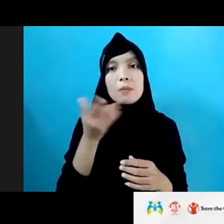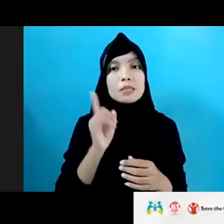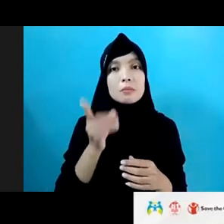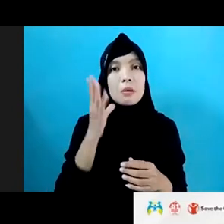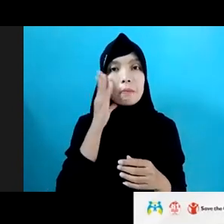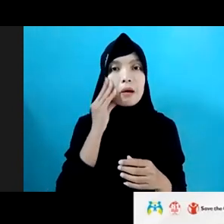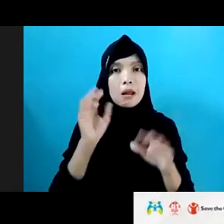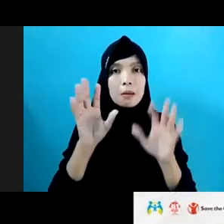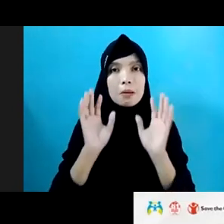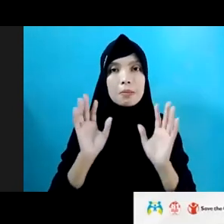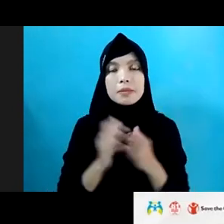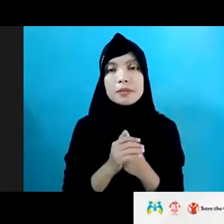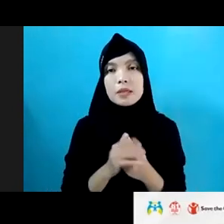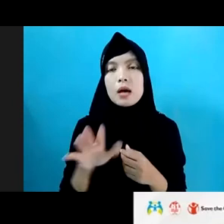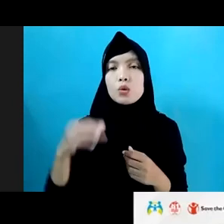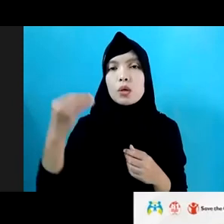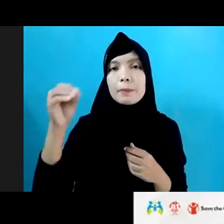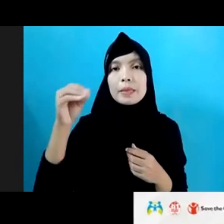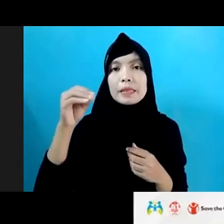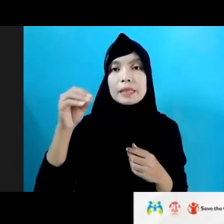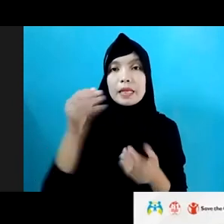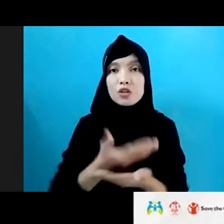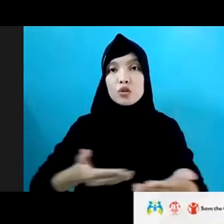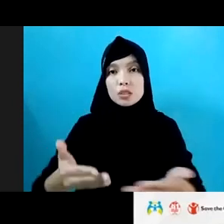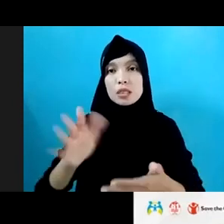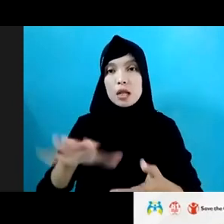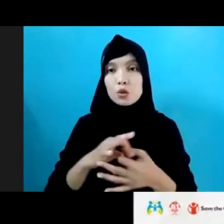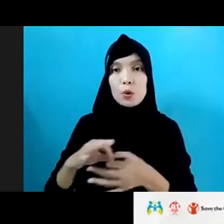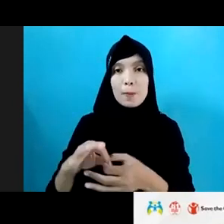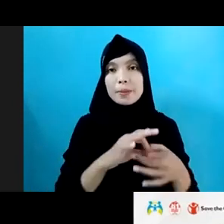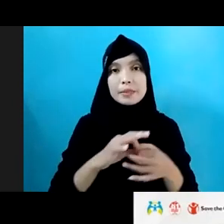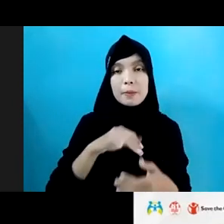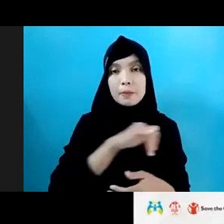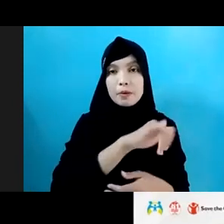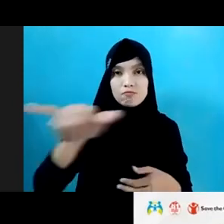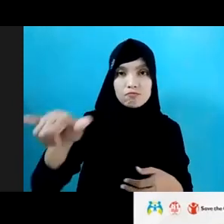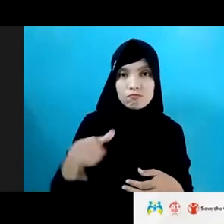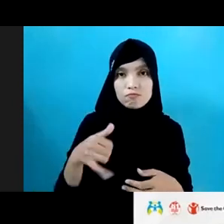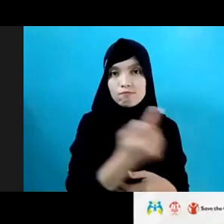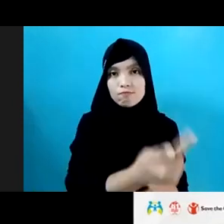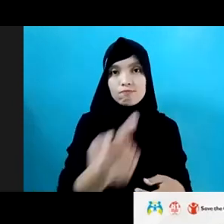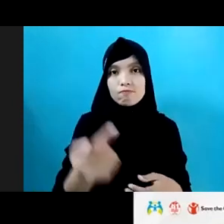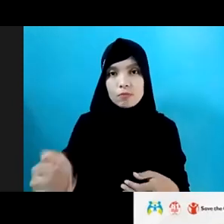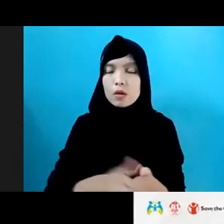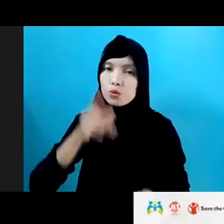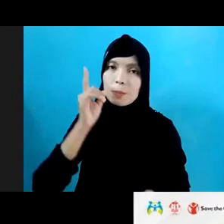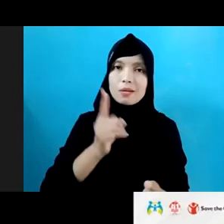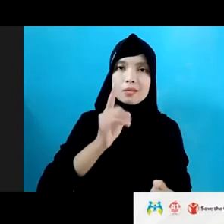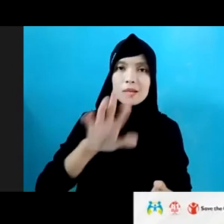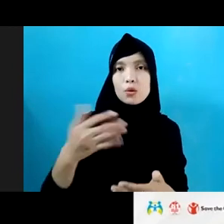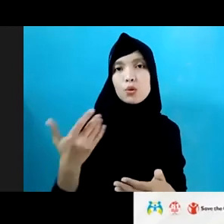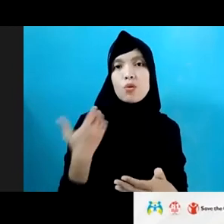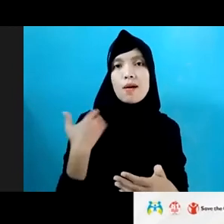Kementerian Sosial, saya kira bersama-sama dengan semua stakeholder itu memastikan agar ada